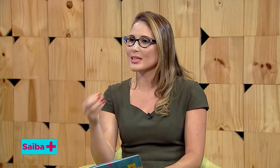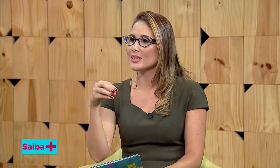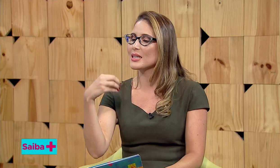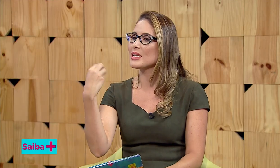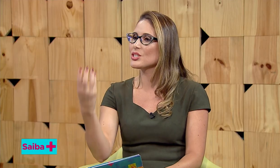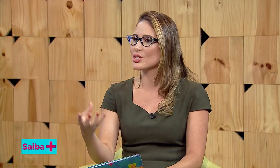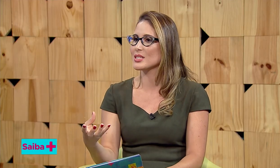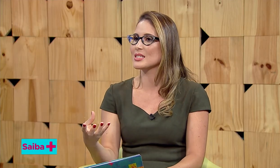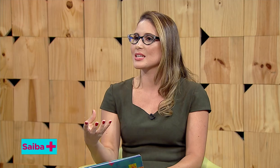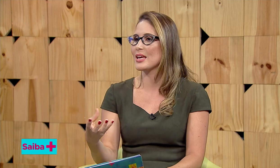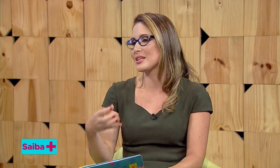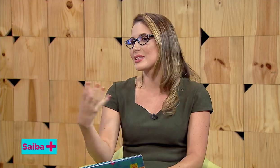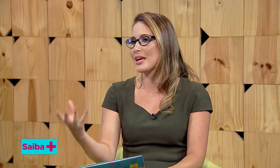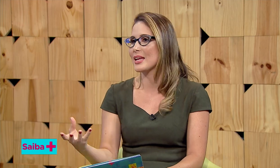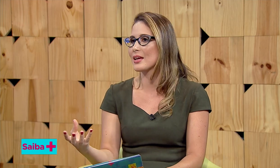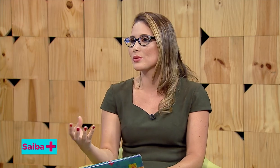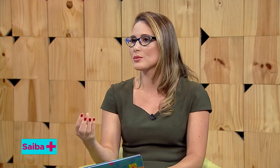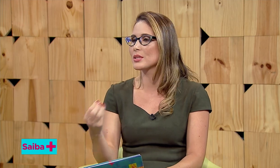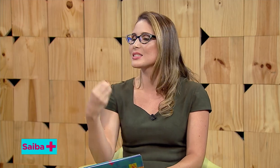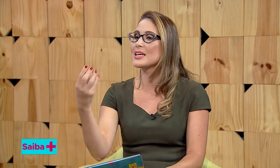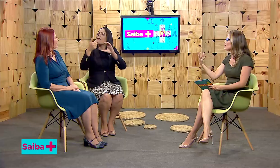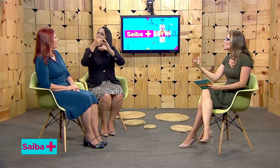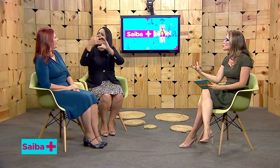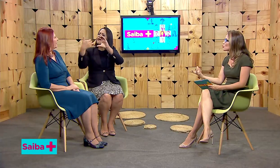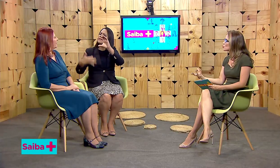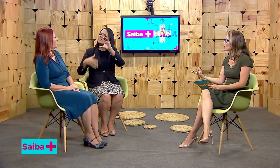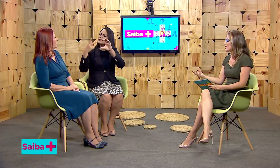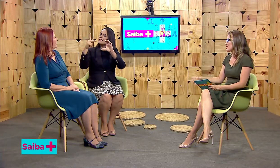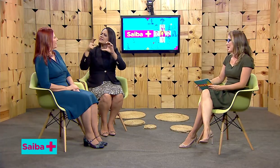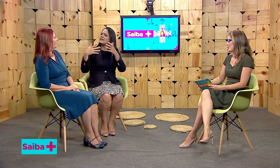características ele tem, né? O que seria o surdo oralizado?